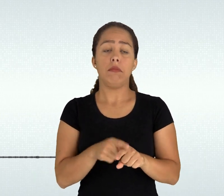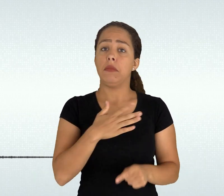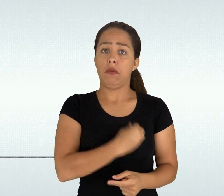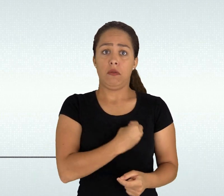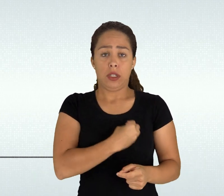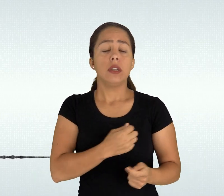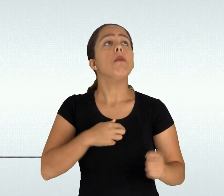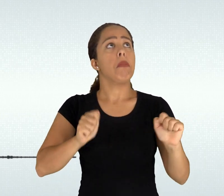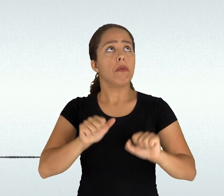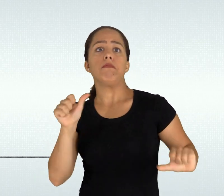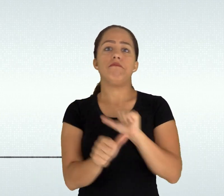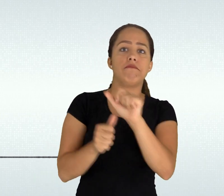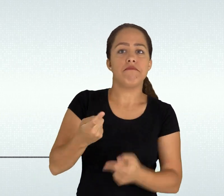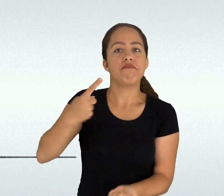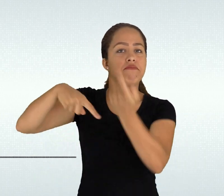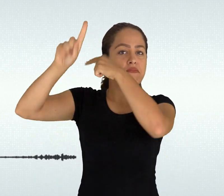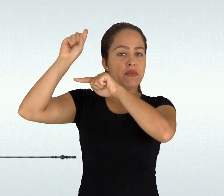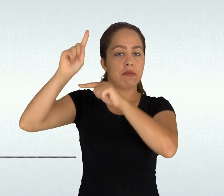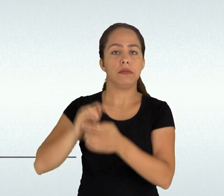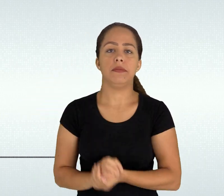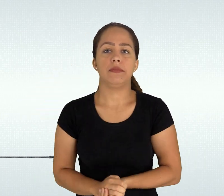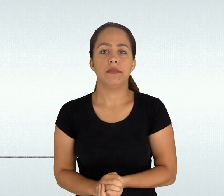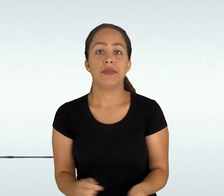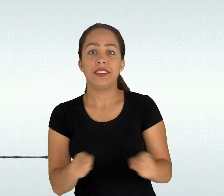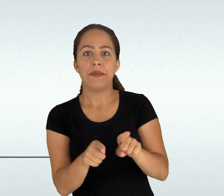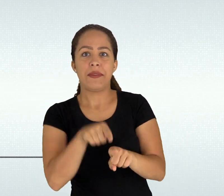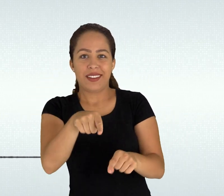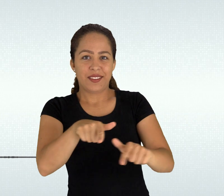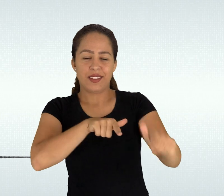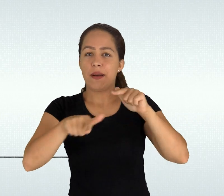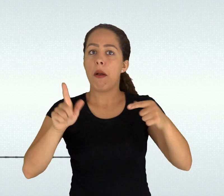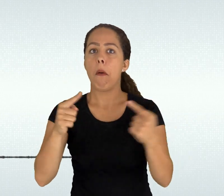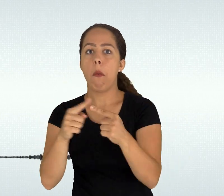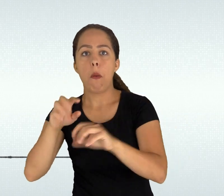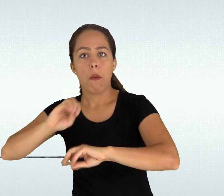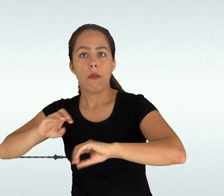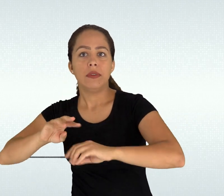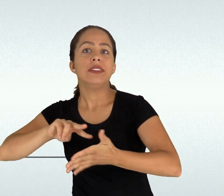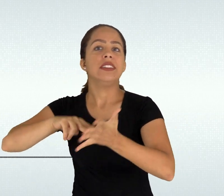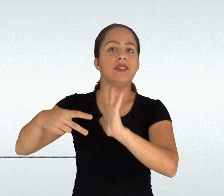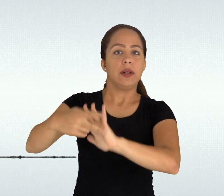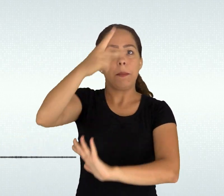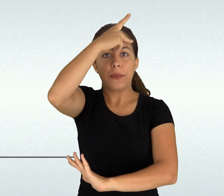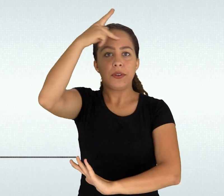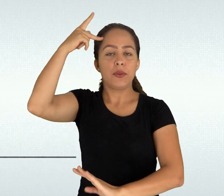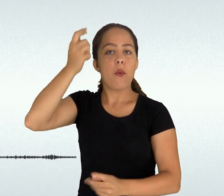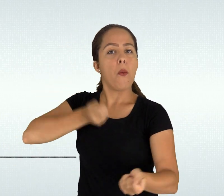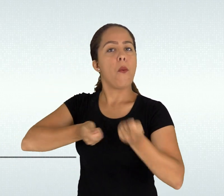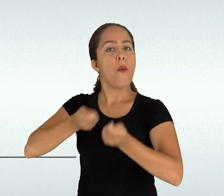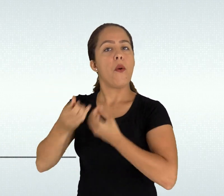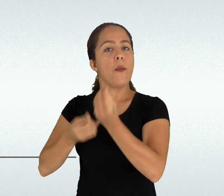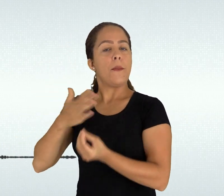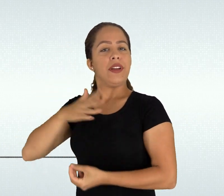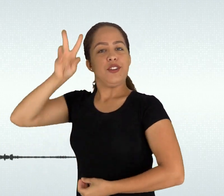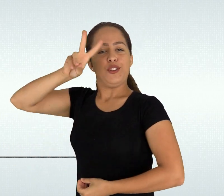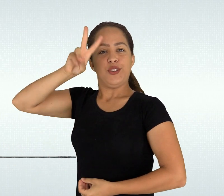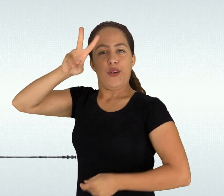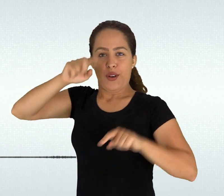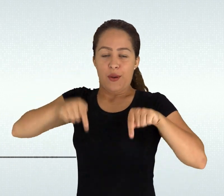contribuir entre outros aspectos para o desenvolvimento de condições de ao longo da vida